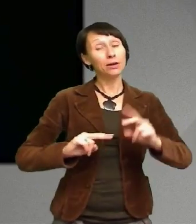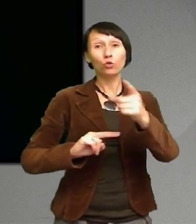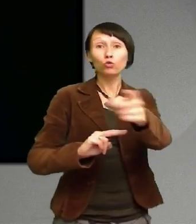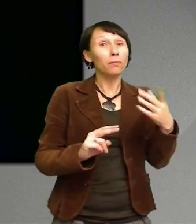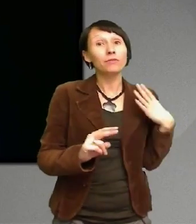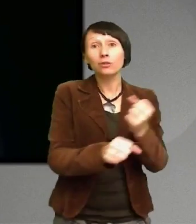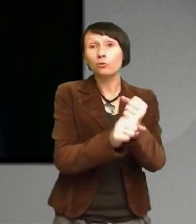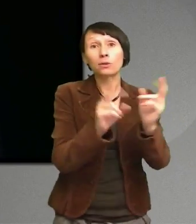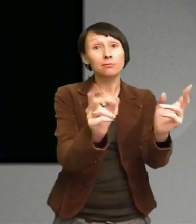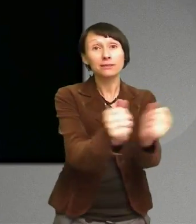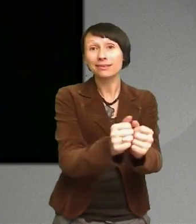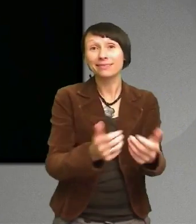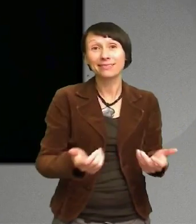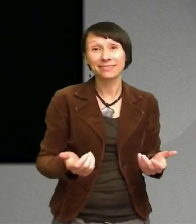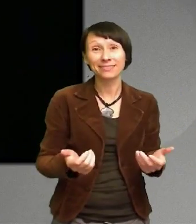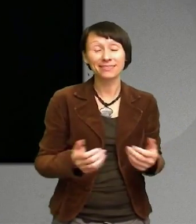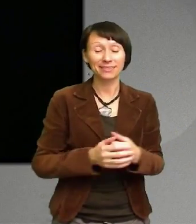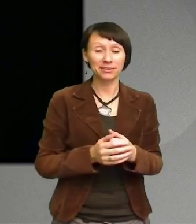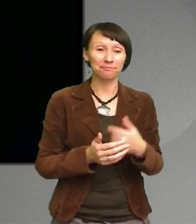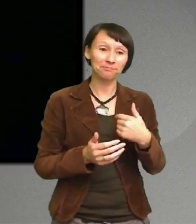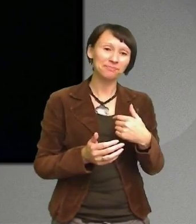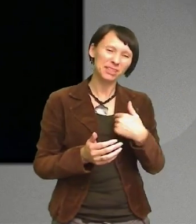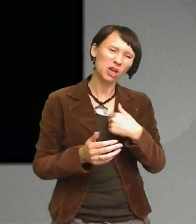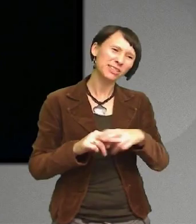Jag vill vara den som stöttar Istället för bestämmer